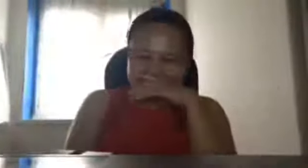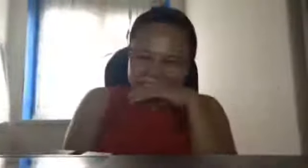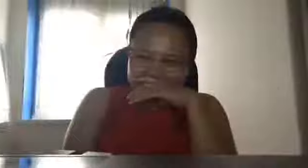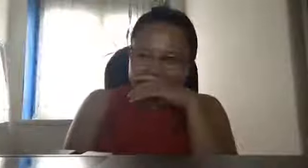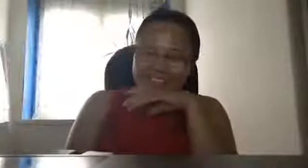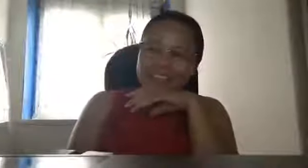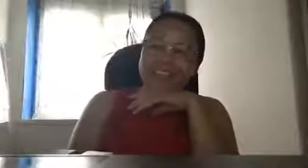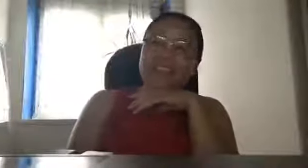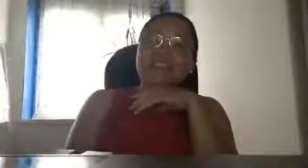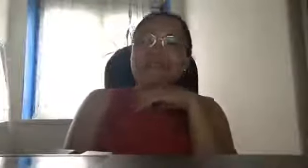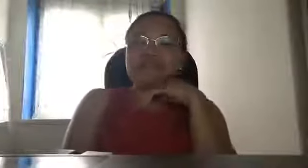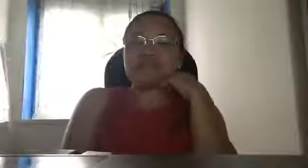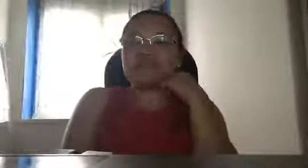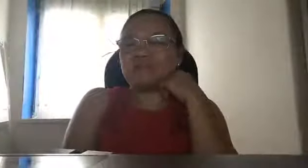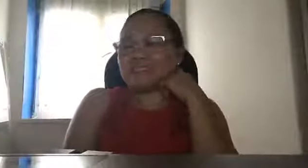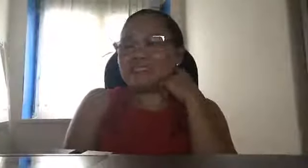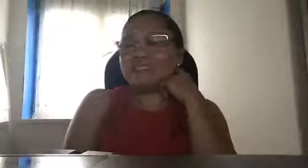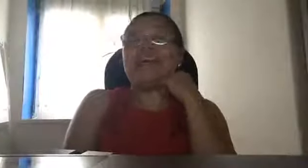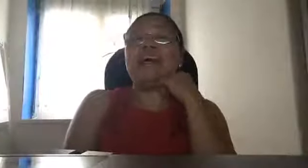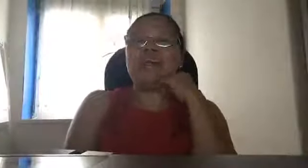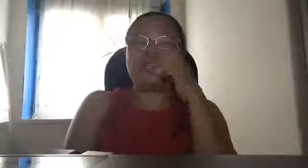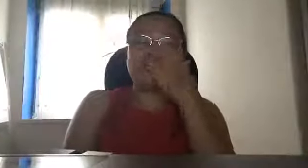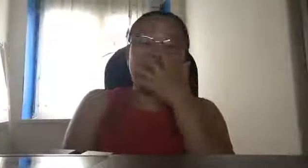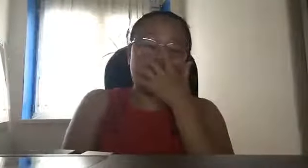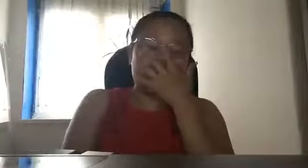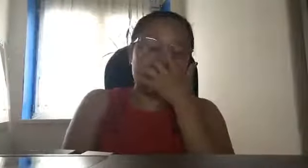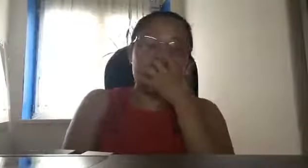yan kaya yan ang ano